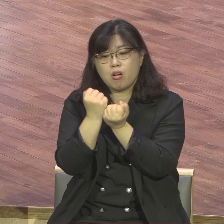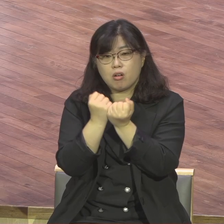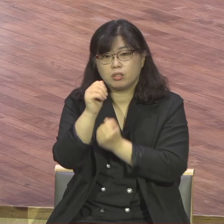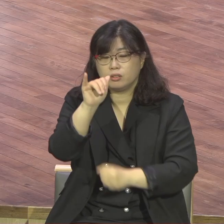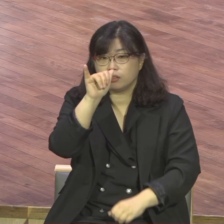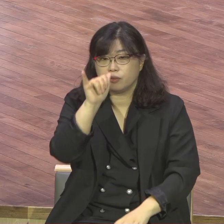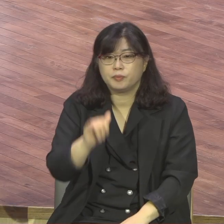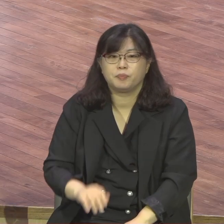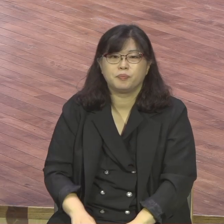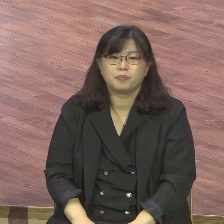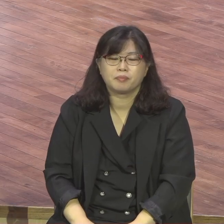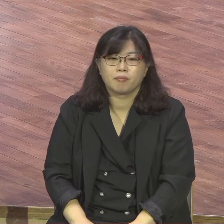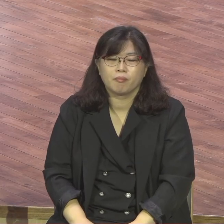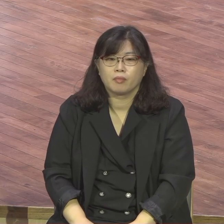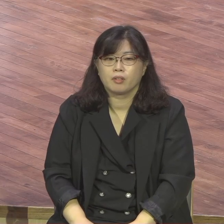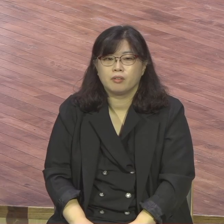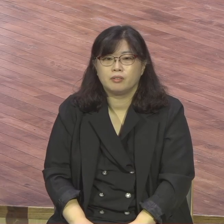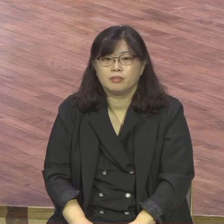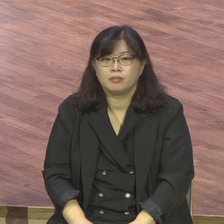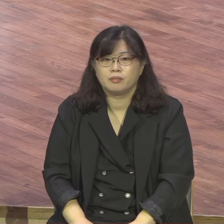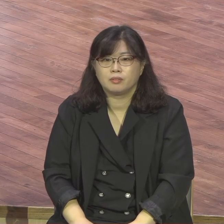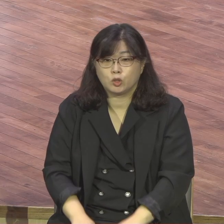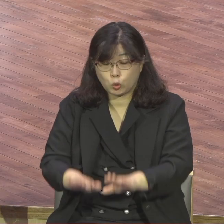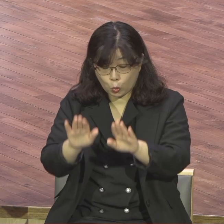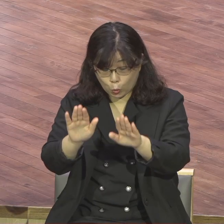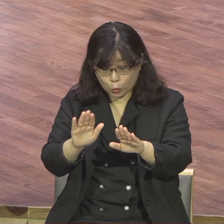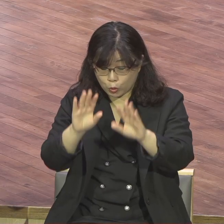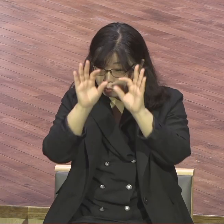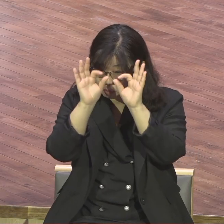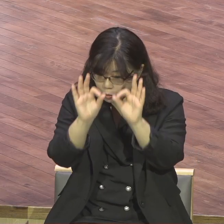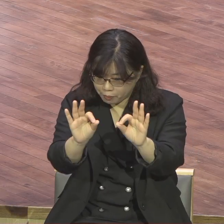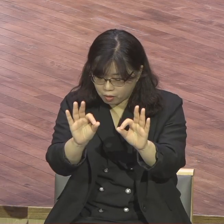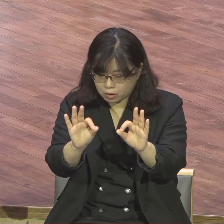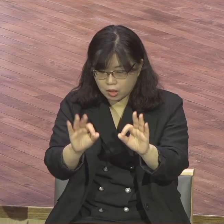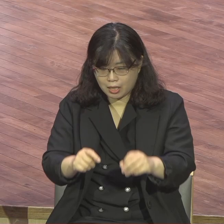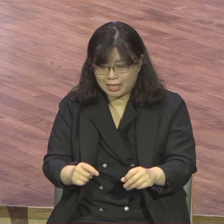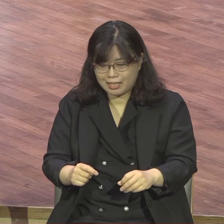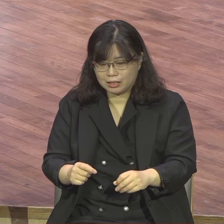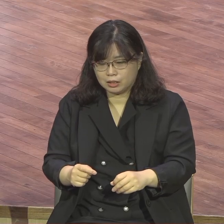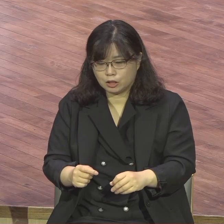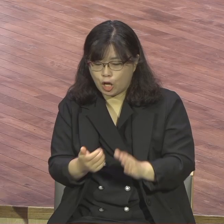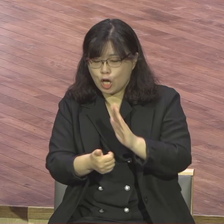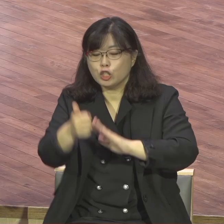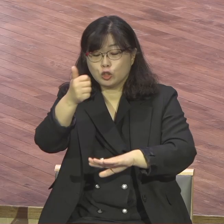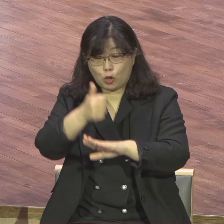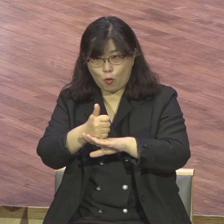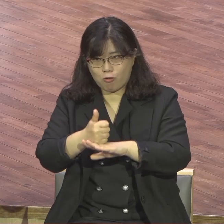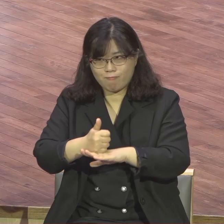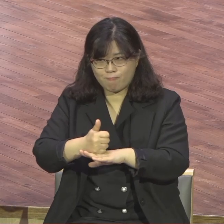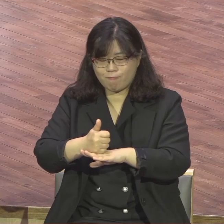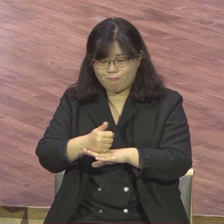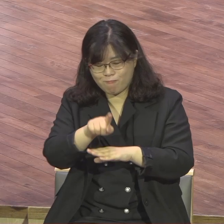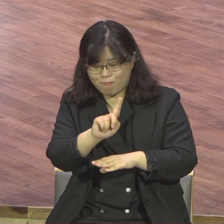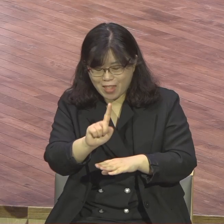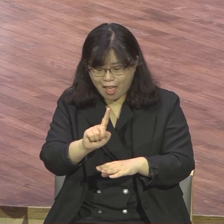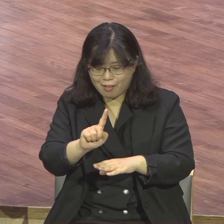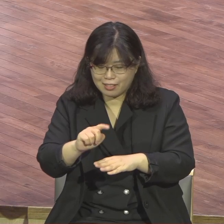원문에 보면 하지 말 것과 해야 할 것에 대한 두 가지 명령문이 여기 구체적으로